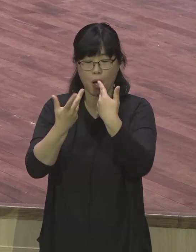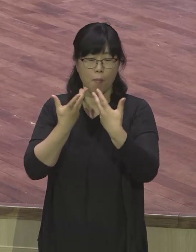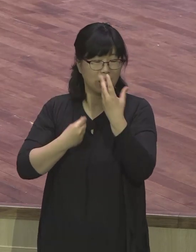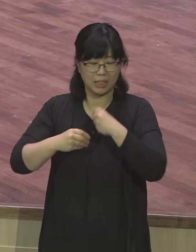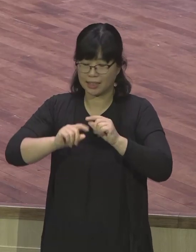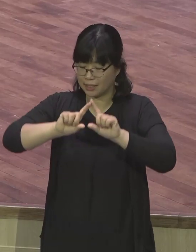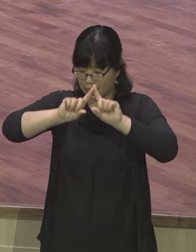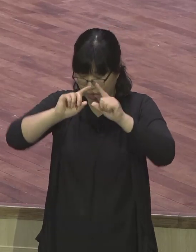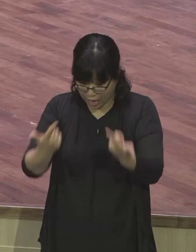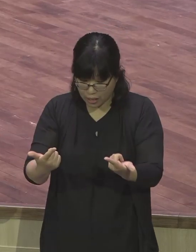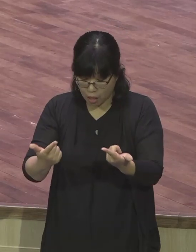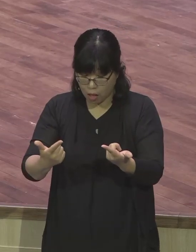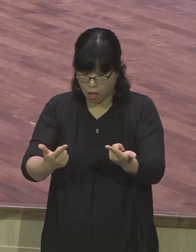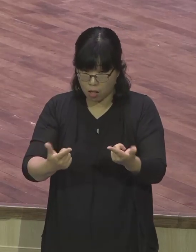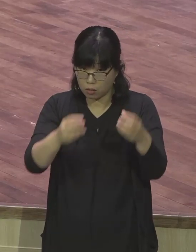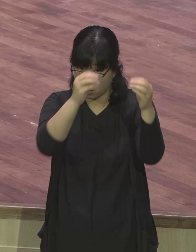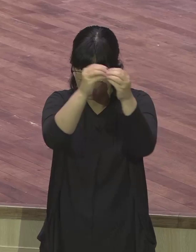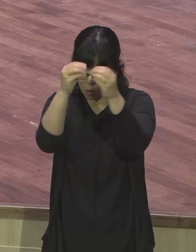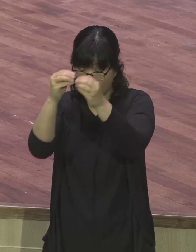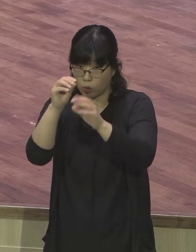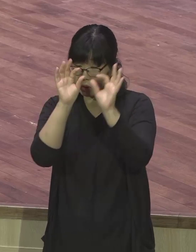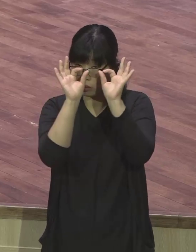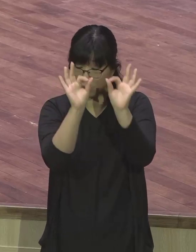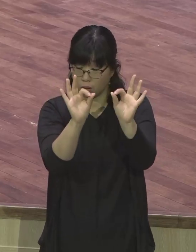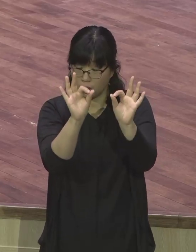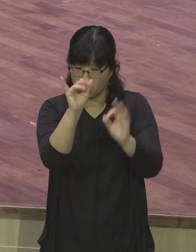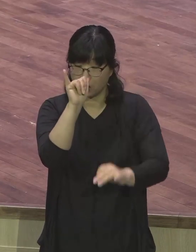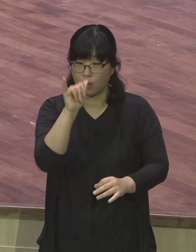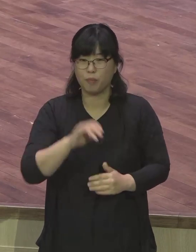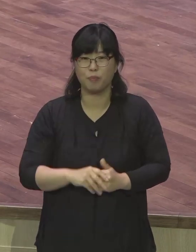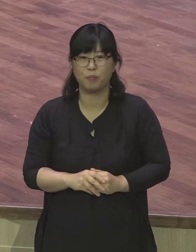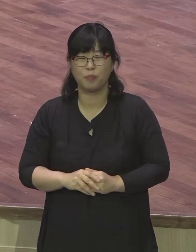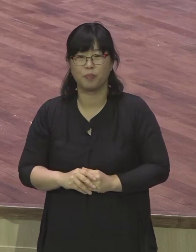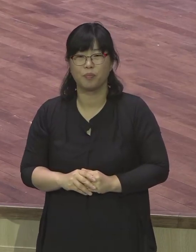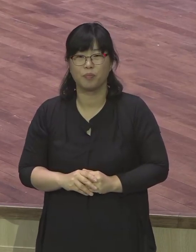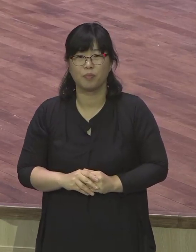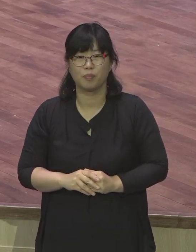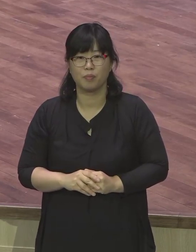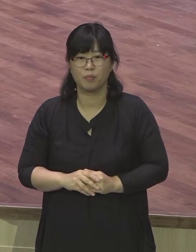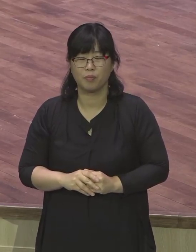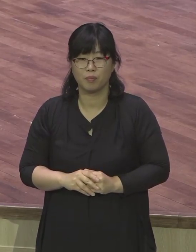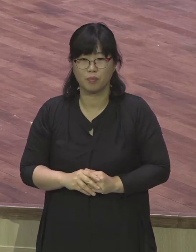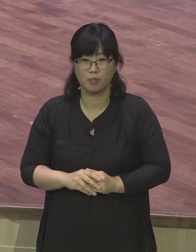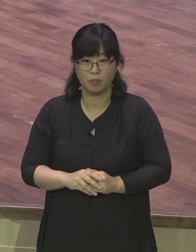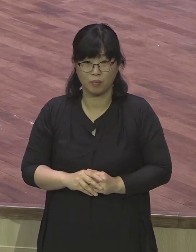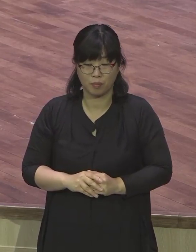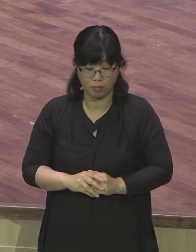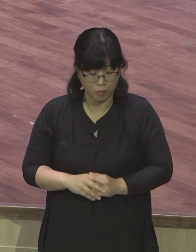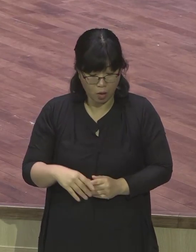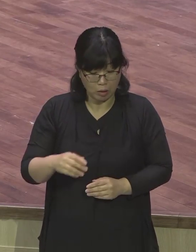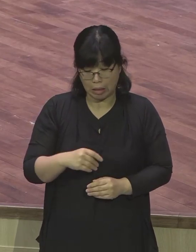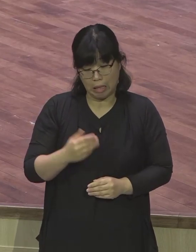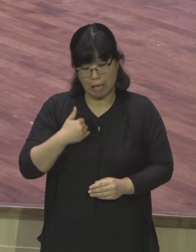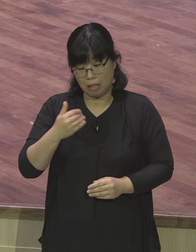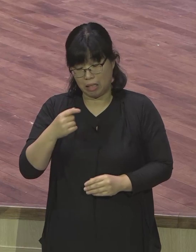않았다는 것이 아니라 11절에 주께서 하시는 말씀이 그가 지도하는 중이라고 말씀하고 있습니다